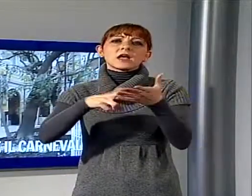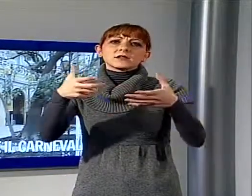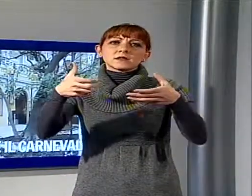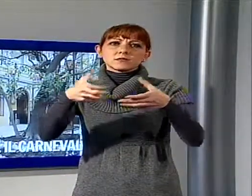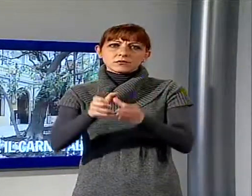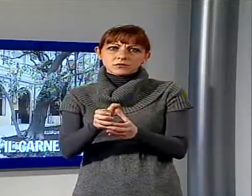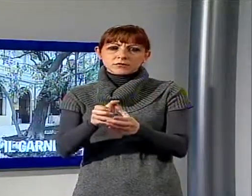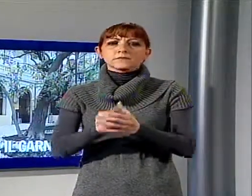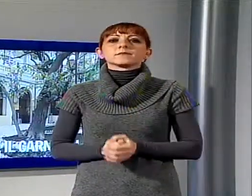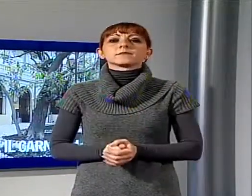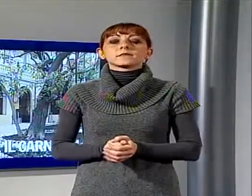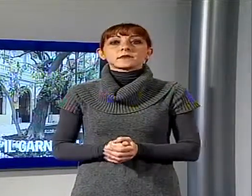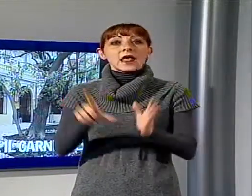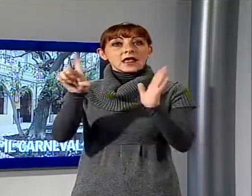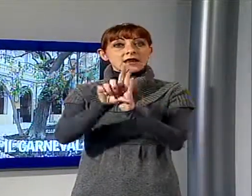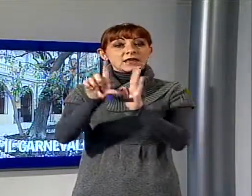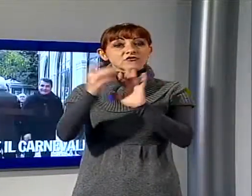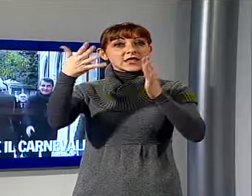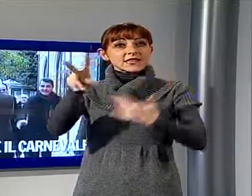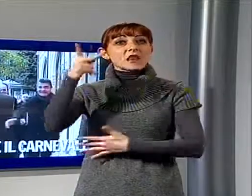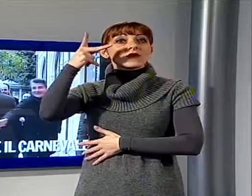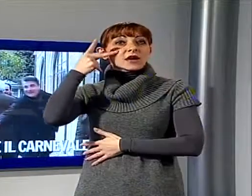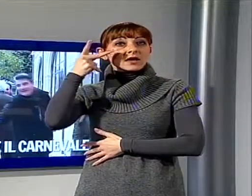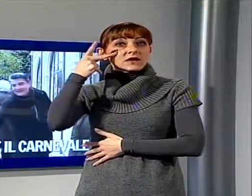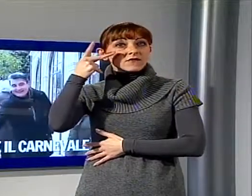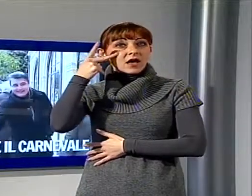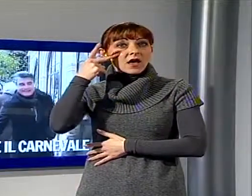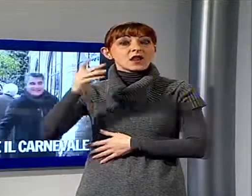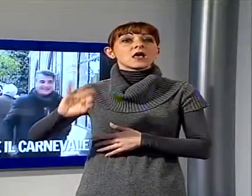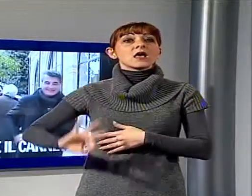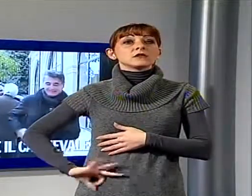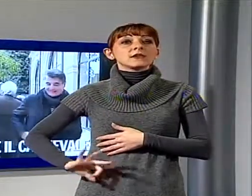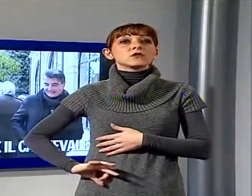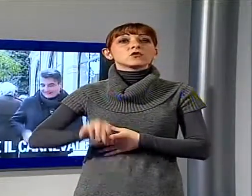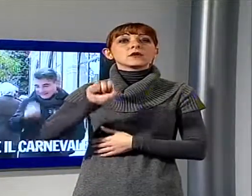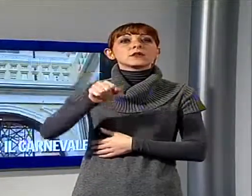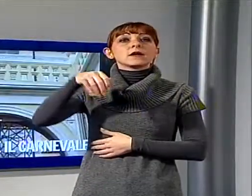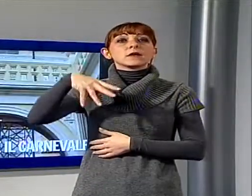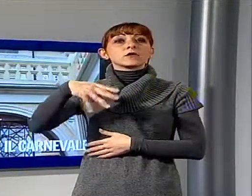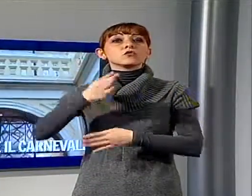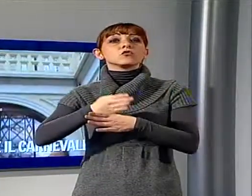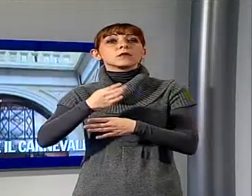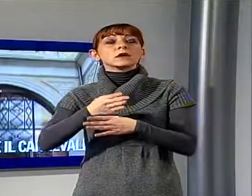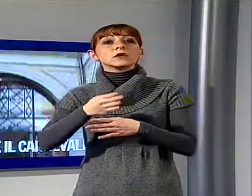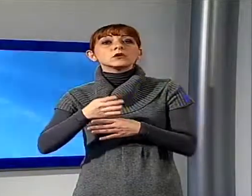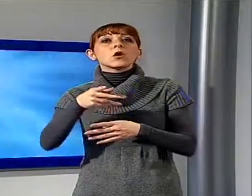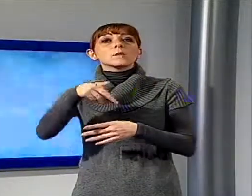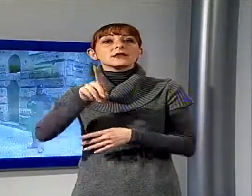senatore del PD Andrea Marcucci annuncia che il provvedimento arriverà in tempo per l'edizione 2016.